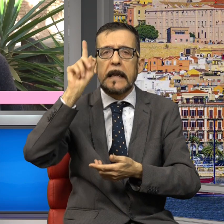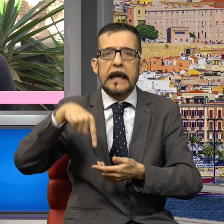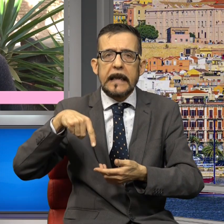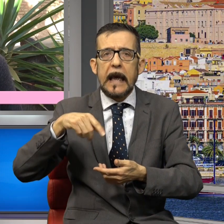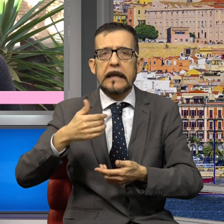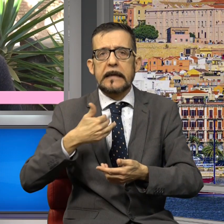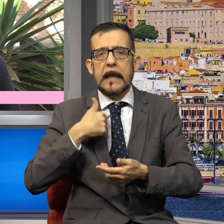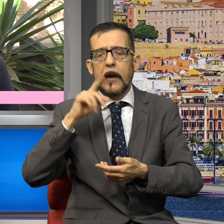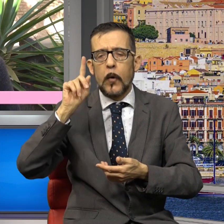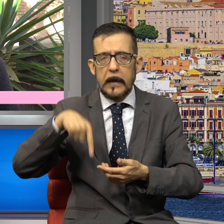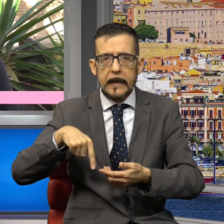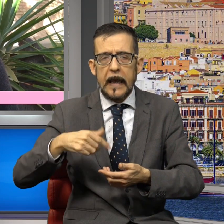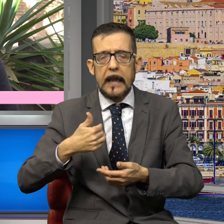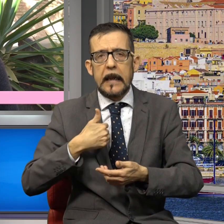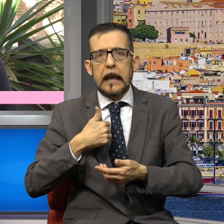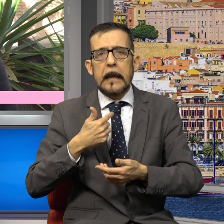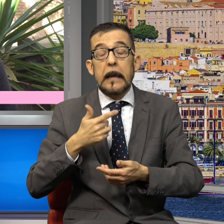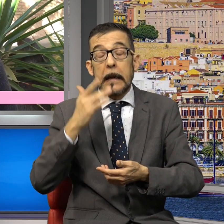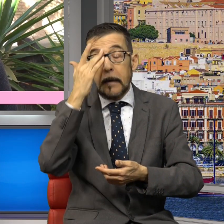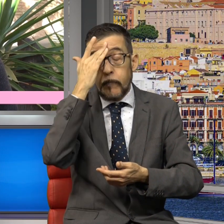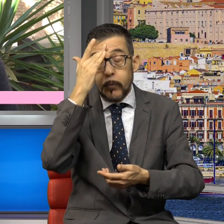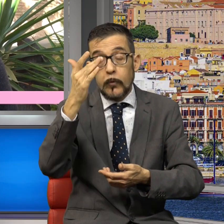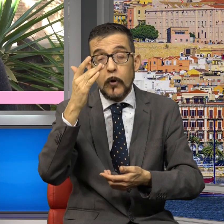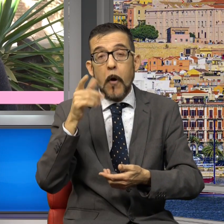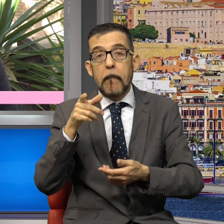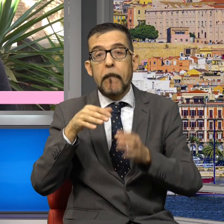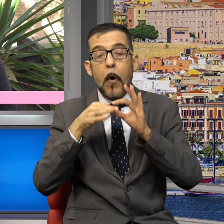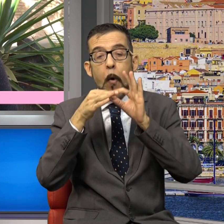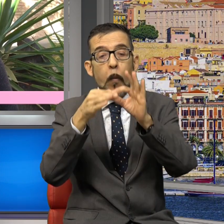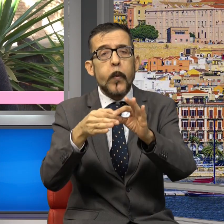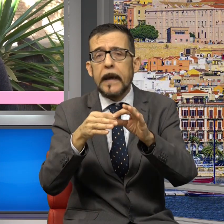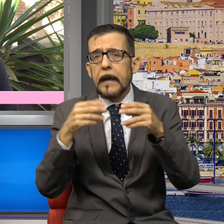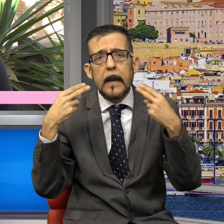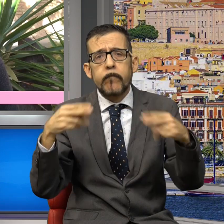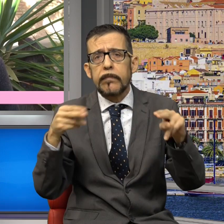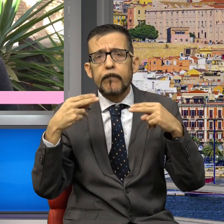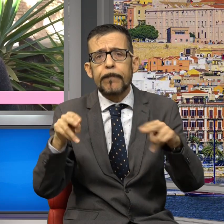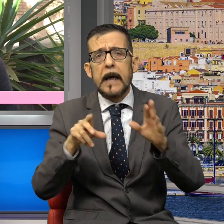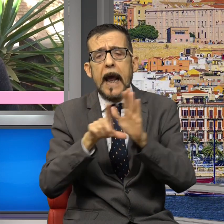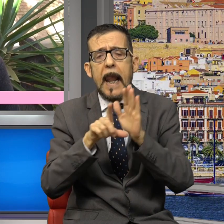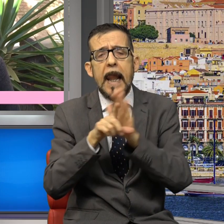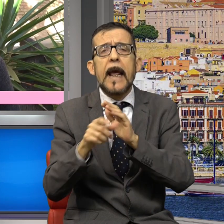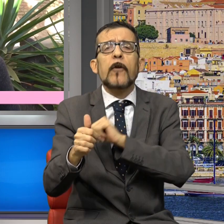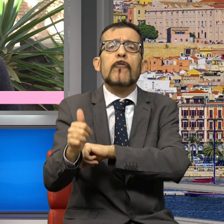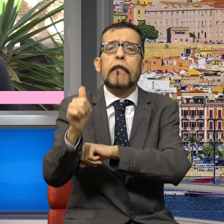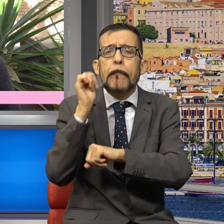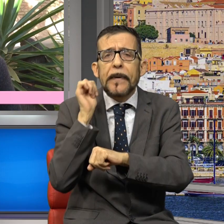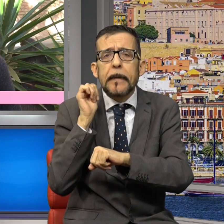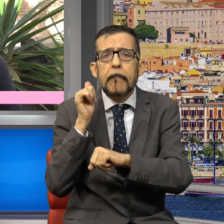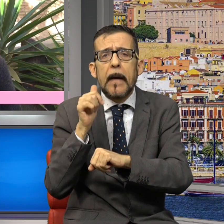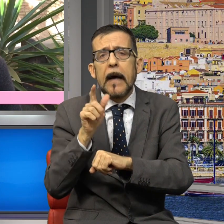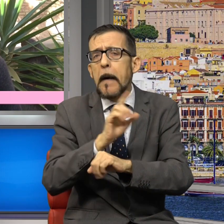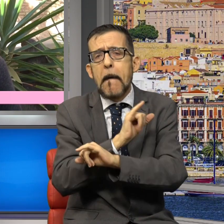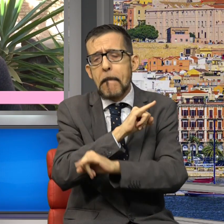e che purtroppo per noi le guide della Sardegna non hanno, perché con le leggi precedenti non è stata